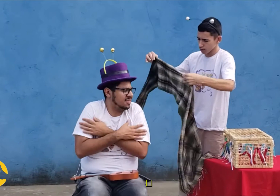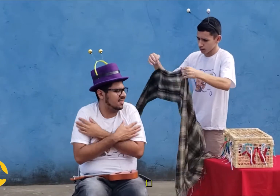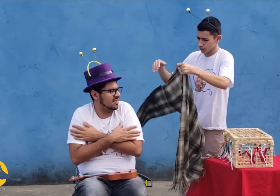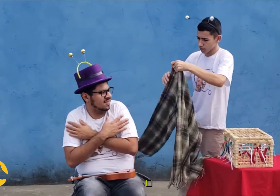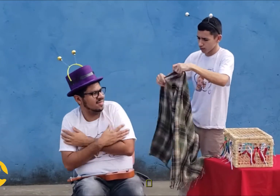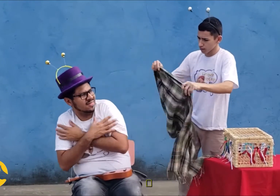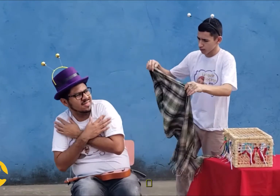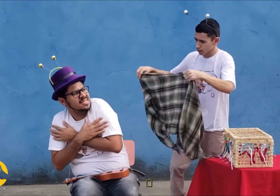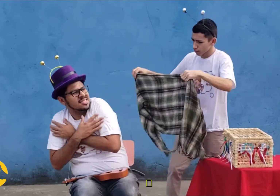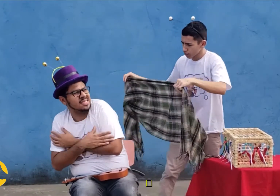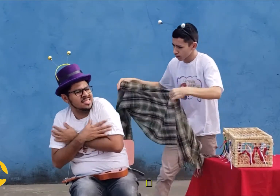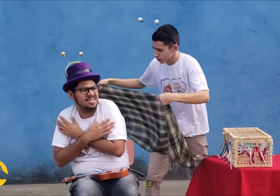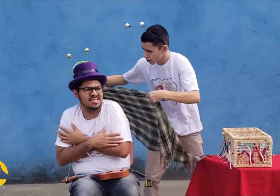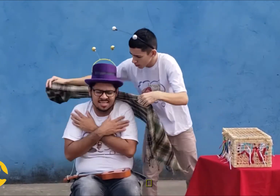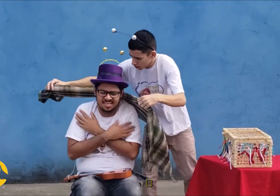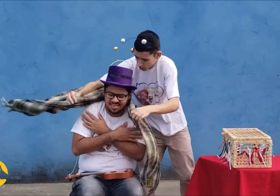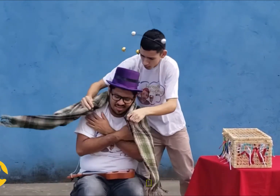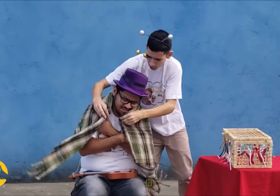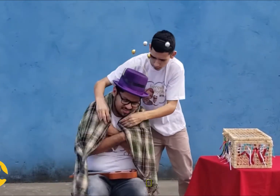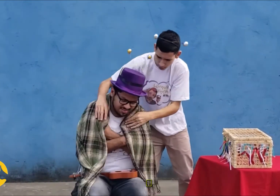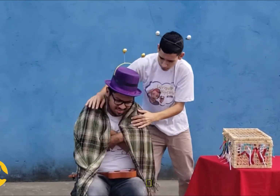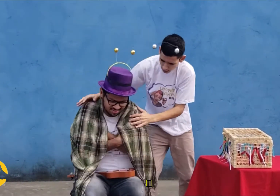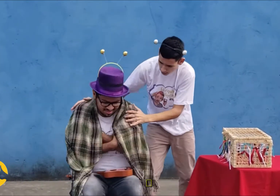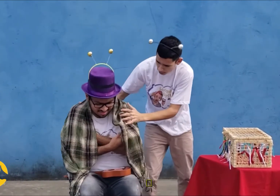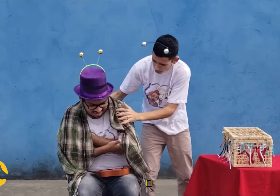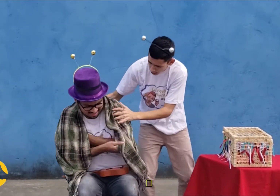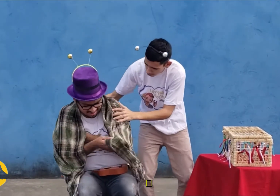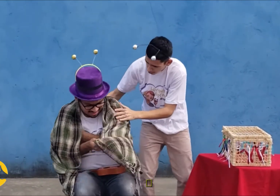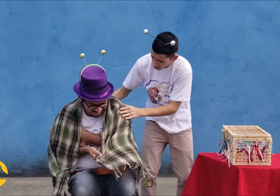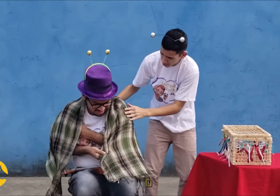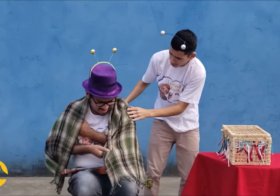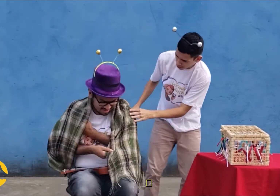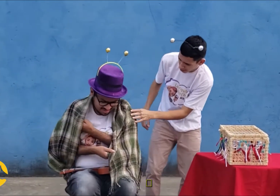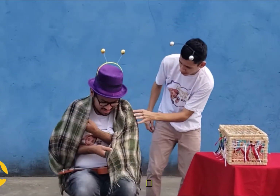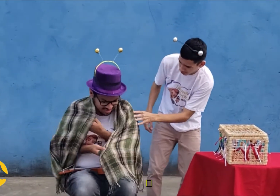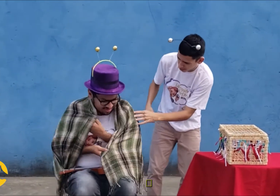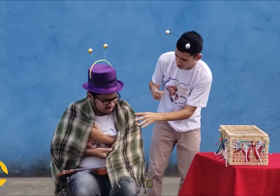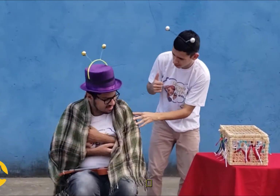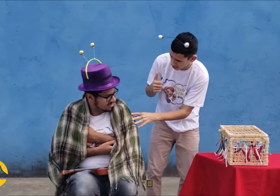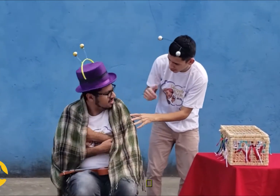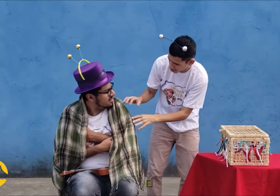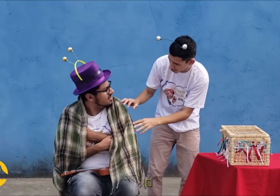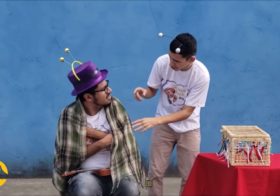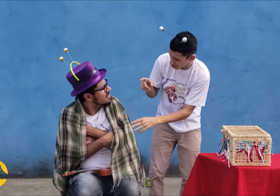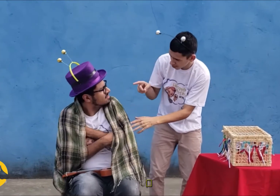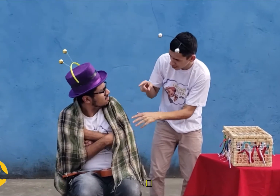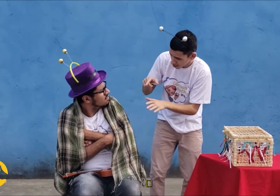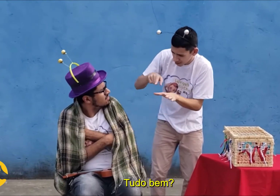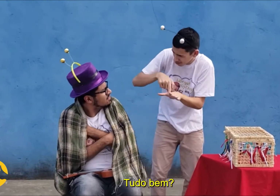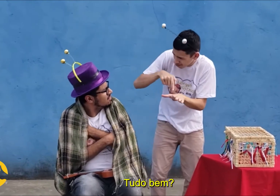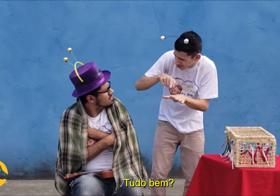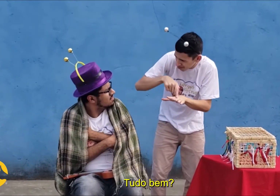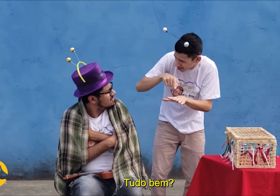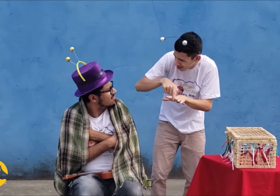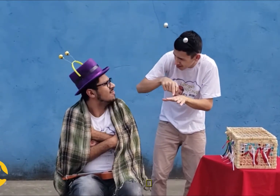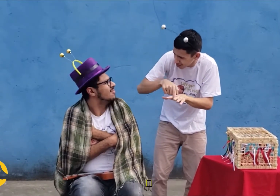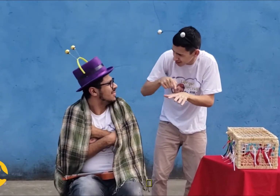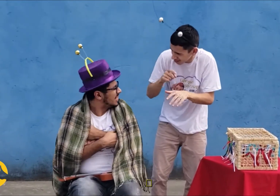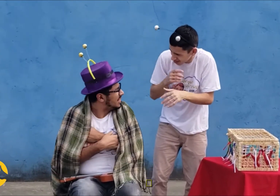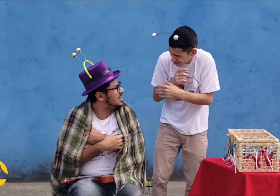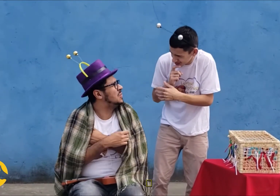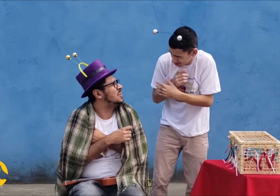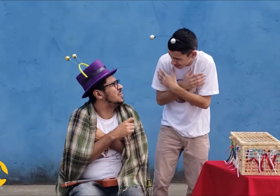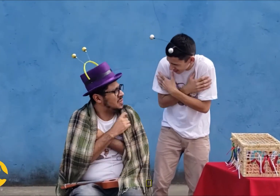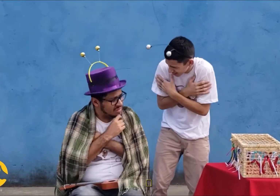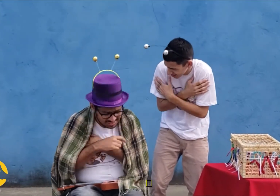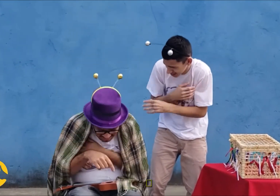Pedro pega de cima da mesa um cachecol xadrez verde, branco e preto e o põe sobre os ombros de Carlos. Tudo bem? Carlos